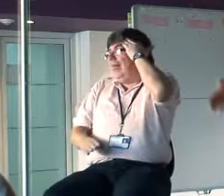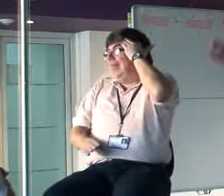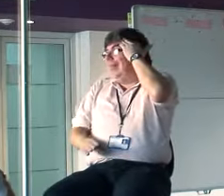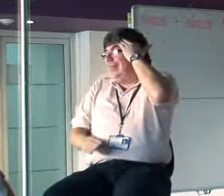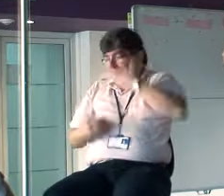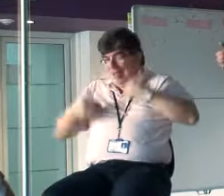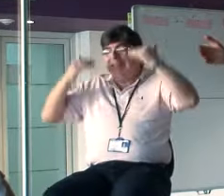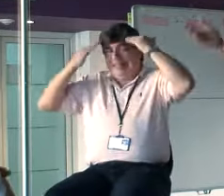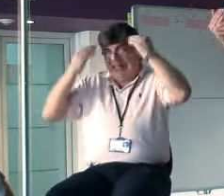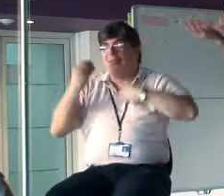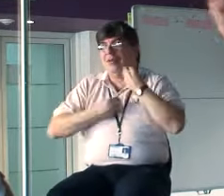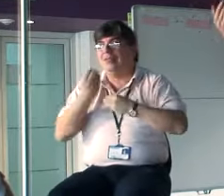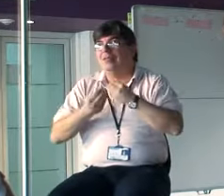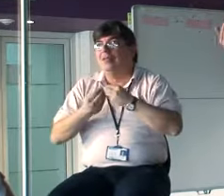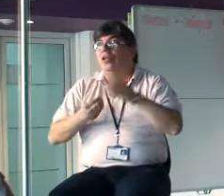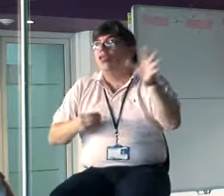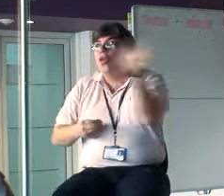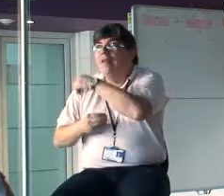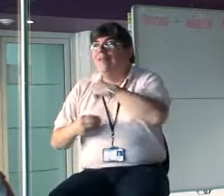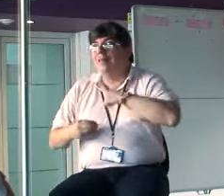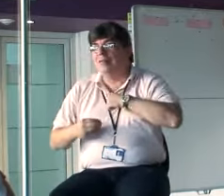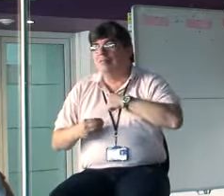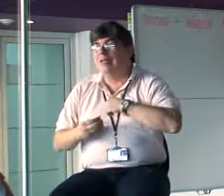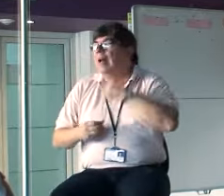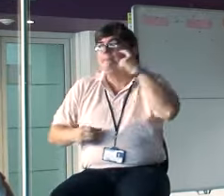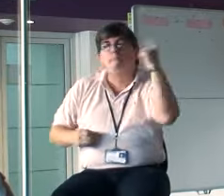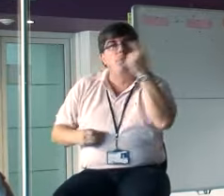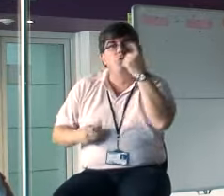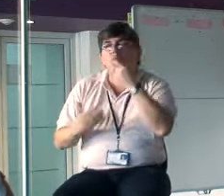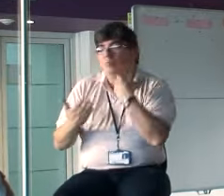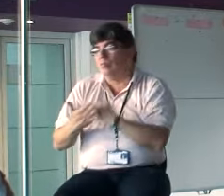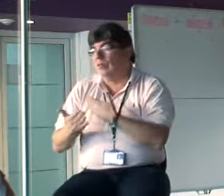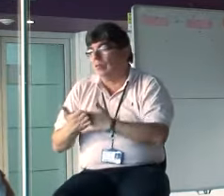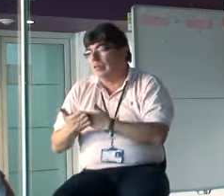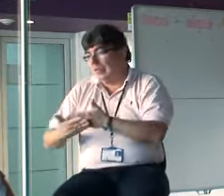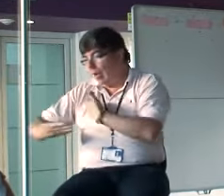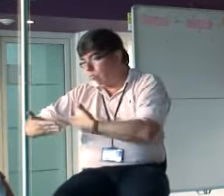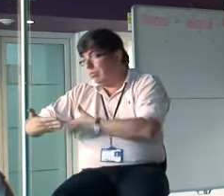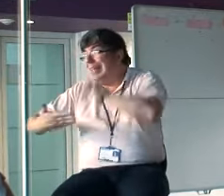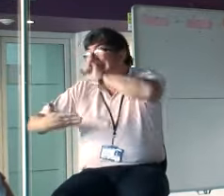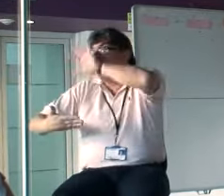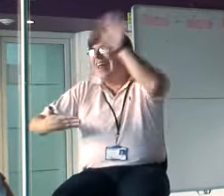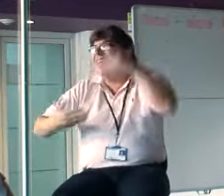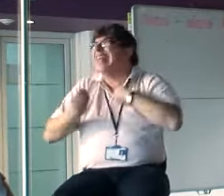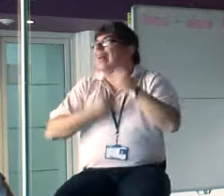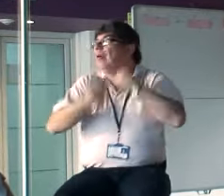Es decir, que todos tenemos que poder ir a buscar un documento donde tengamos claro lo que vamos a hacer.